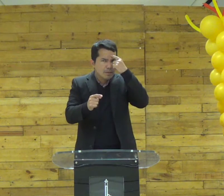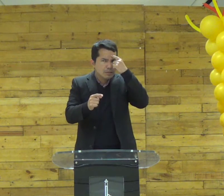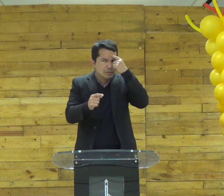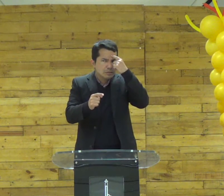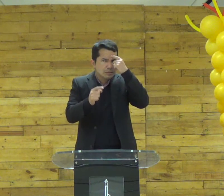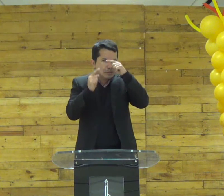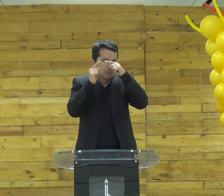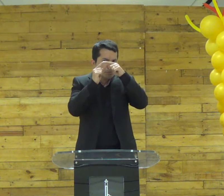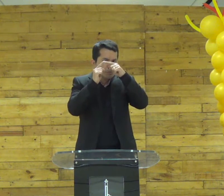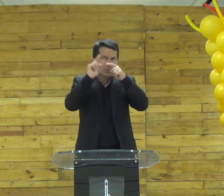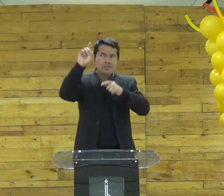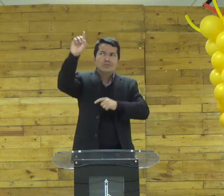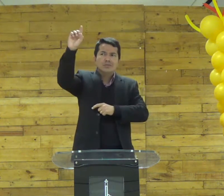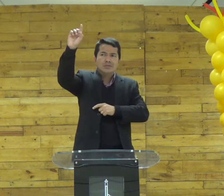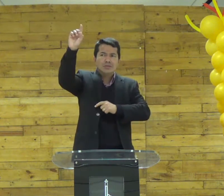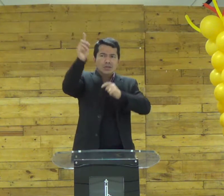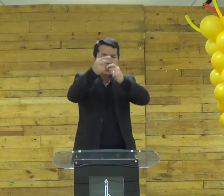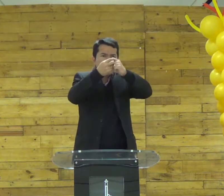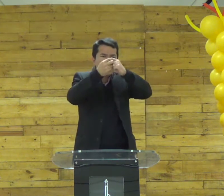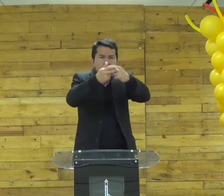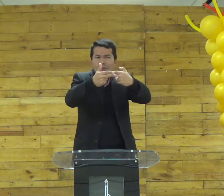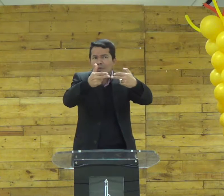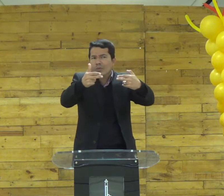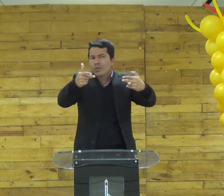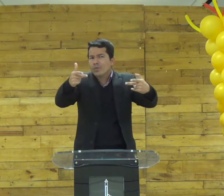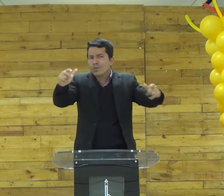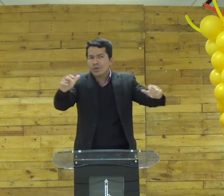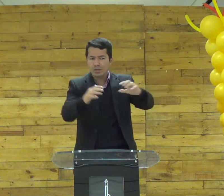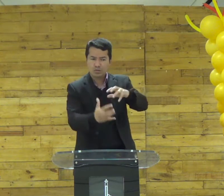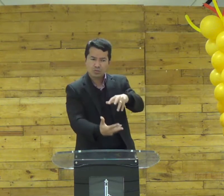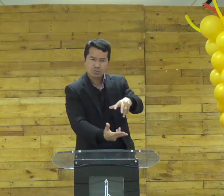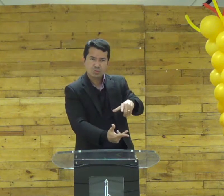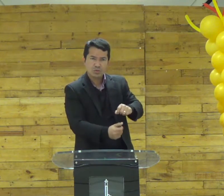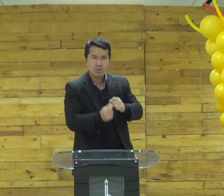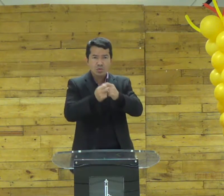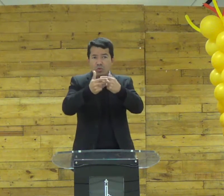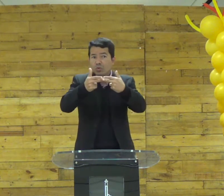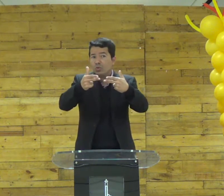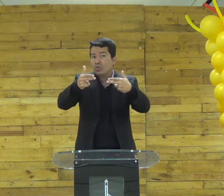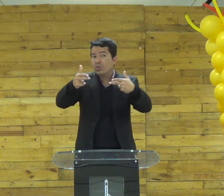você pensa nas coisas de Deus ou nas coisas terrenas?